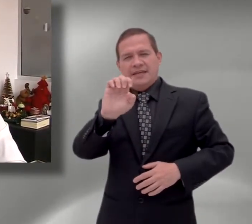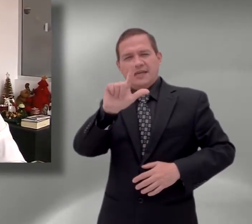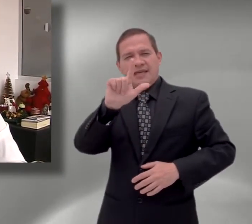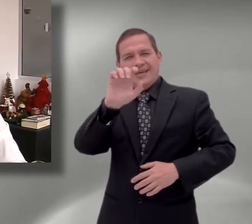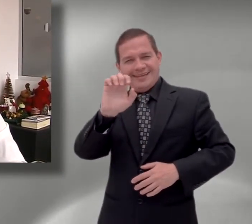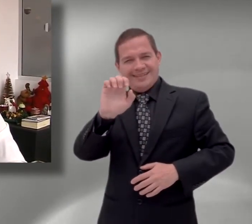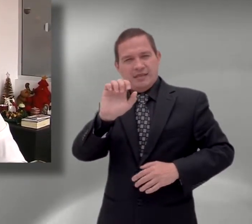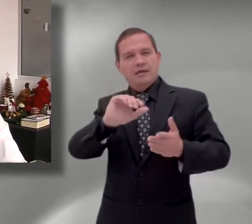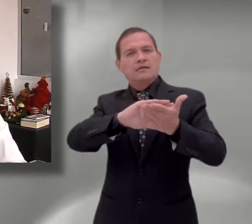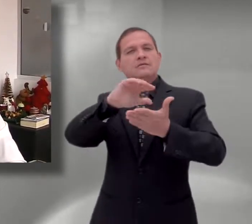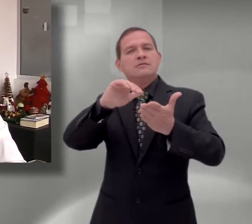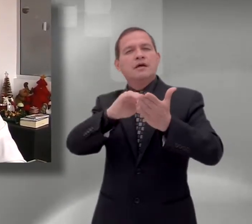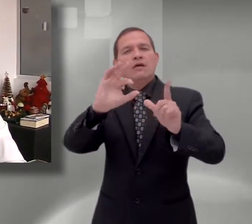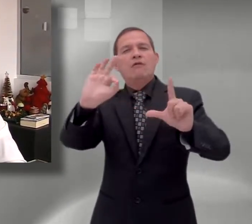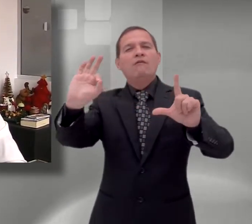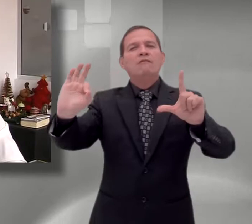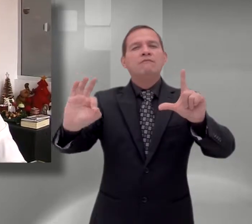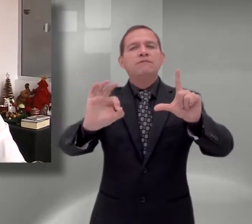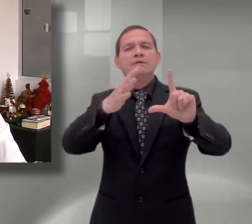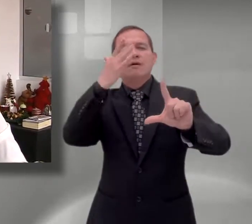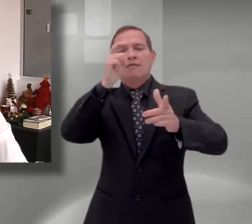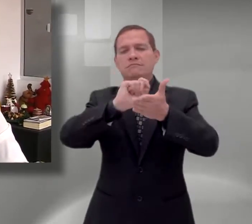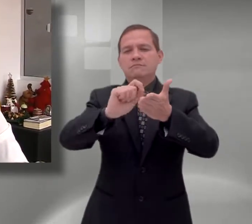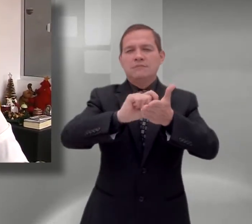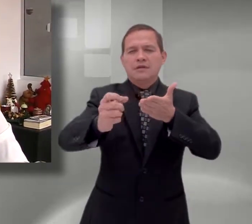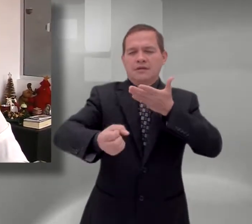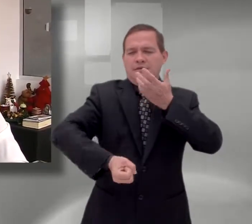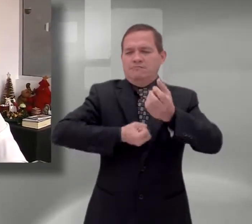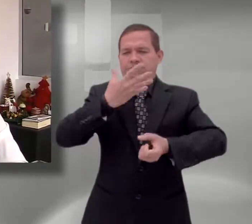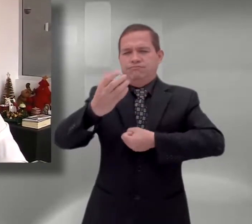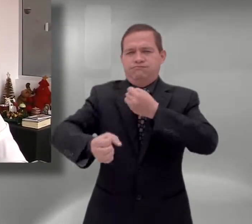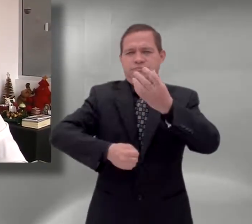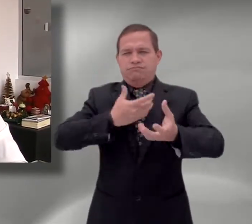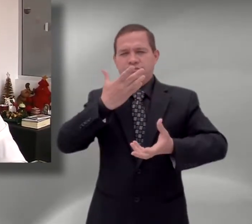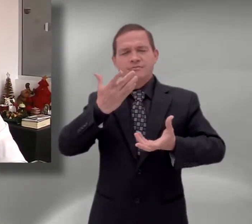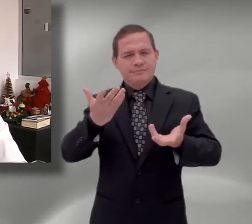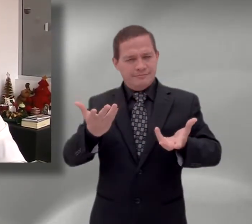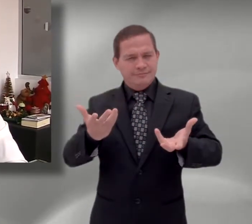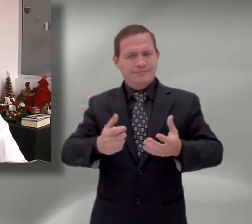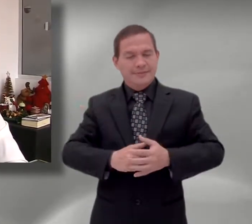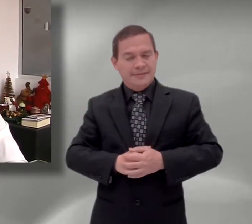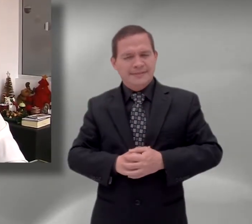laboratorios para la capacitación en las áreas genéricas del examen de Estado Saber Pro.